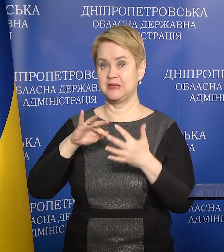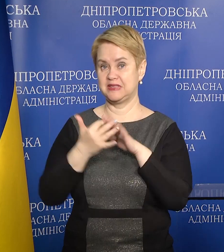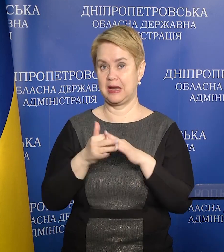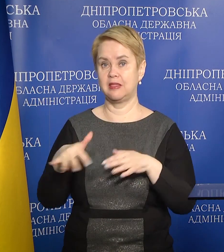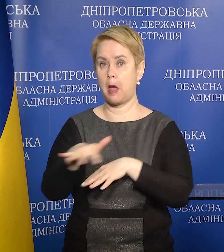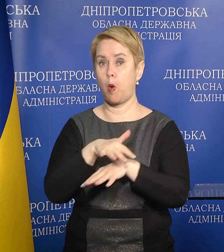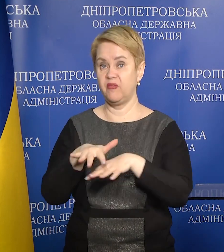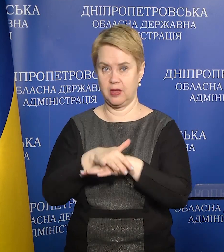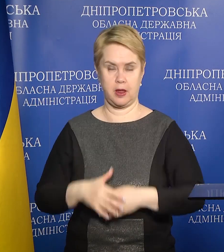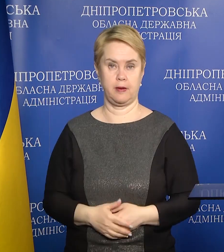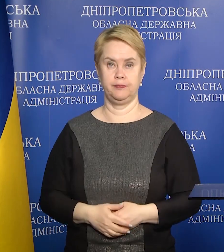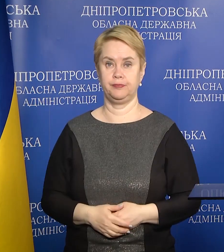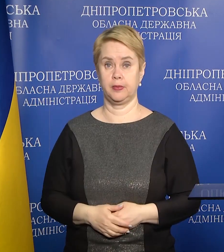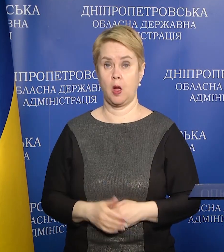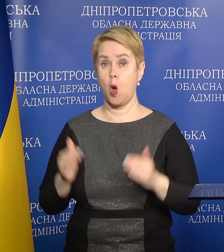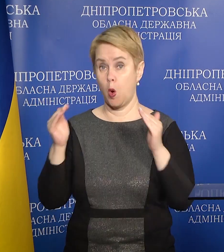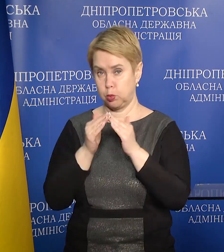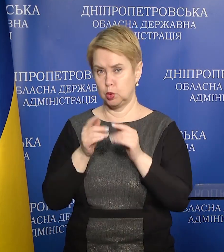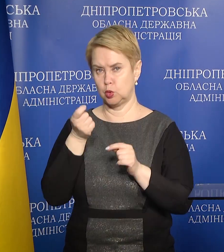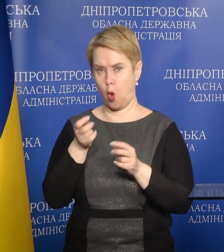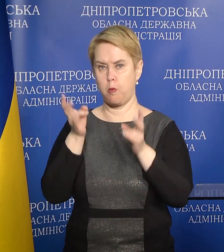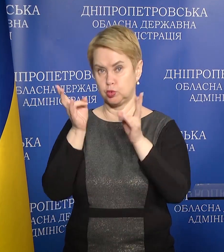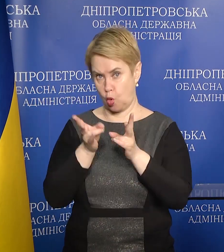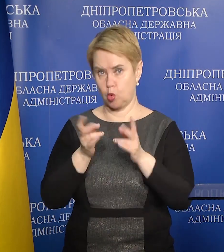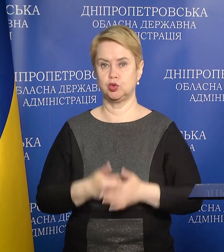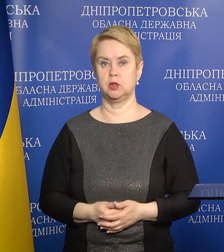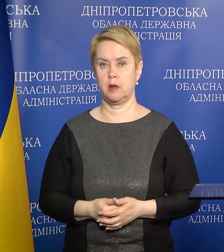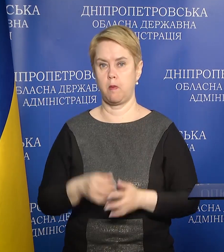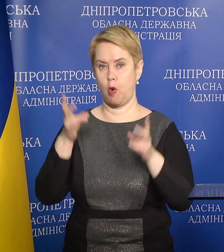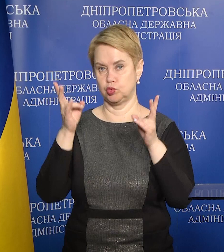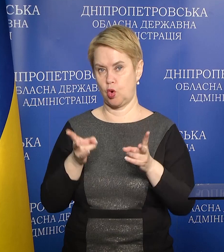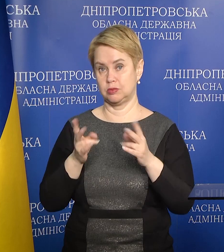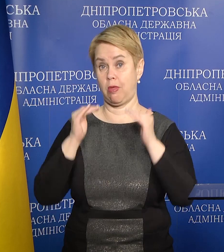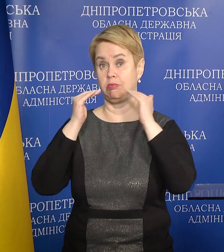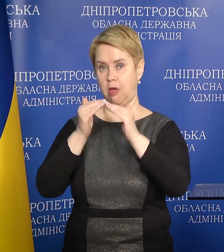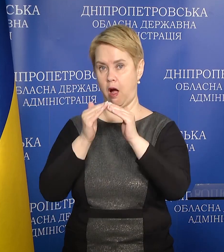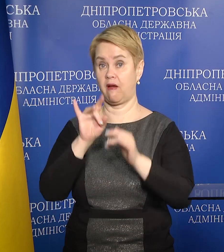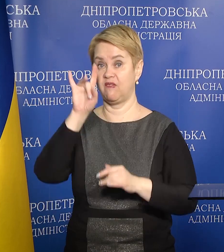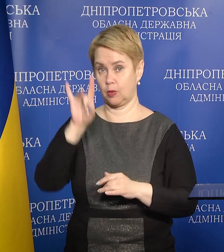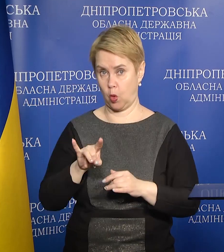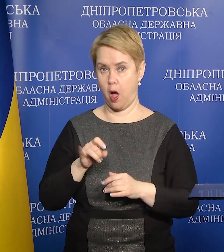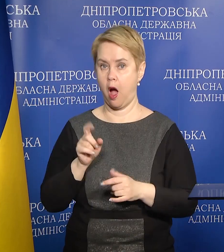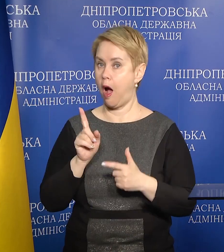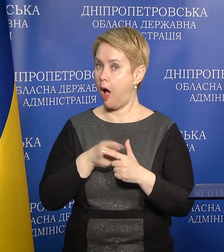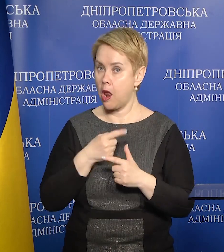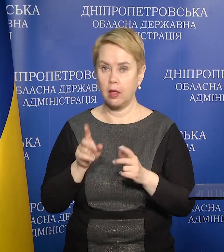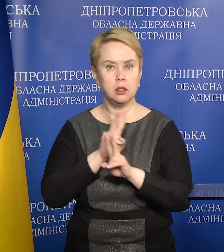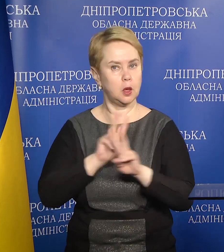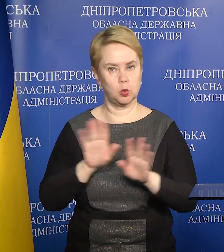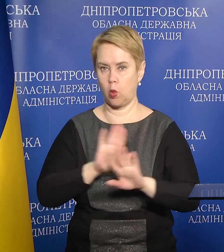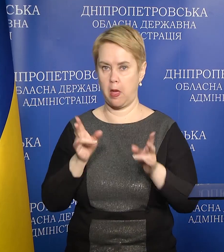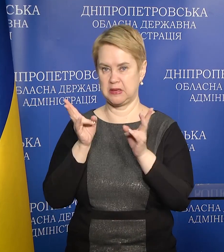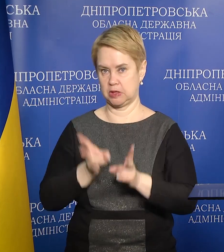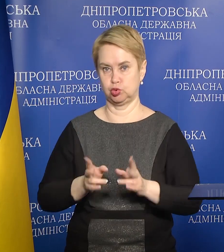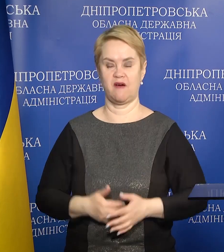селі на подвір'я. Будинок трохи пошкоджений, пошкоджено дах та вікно, але ніхто не